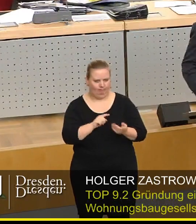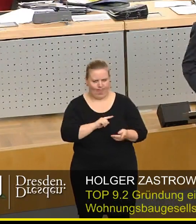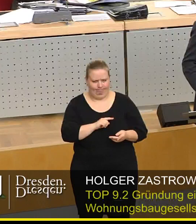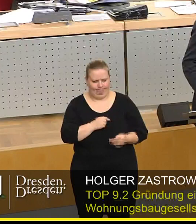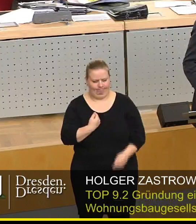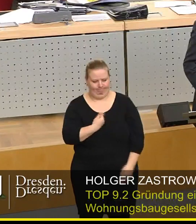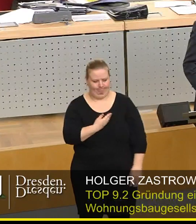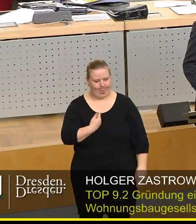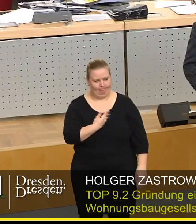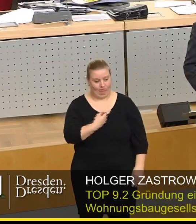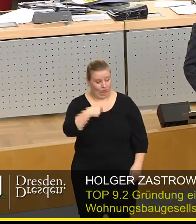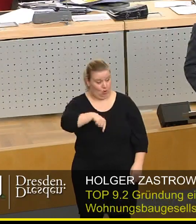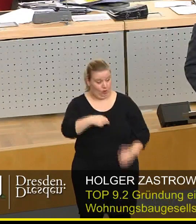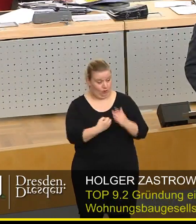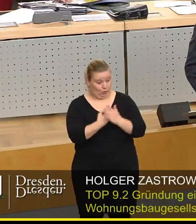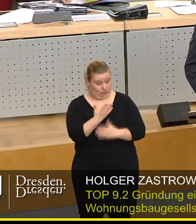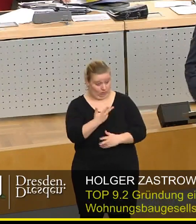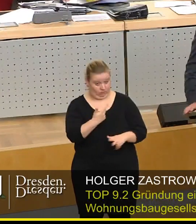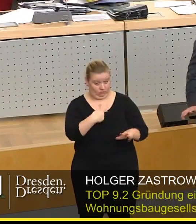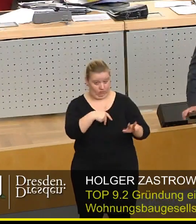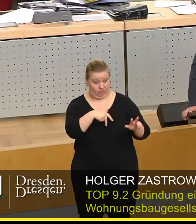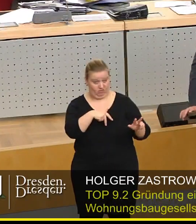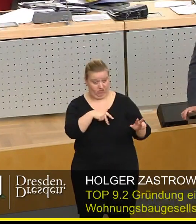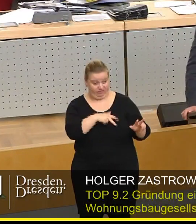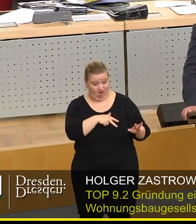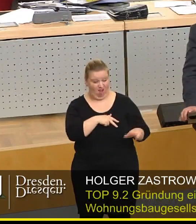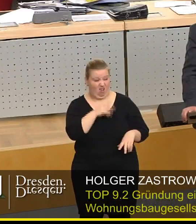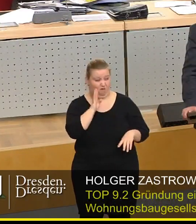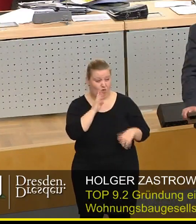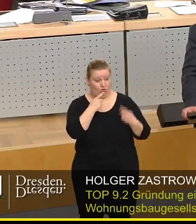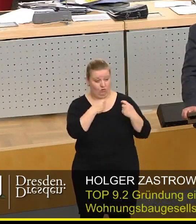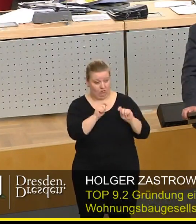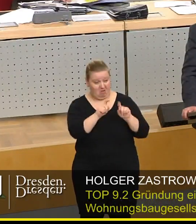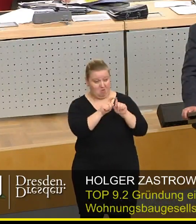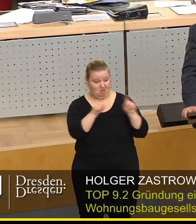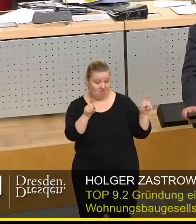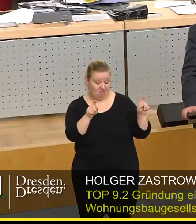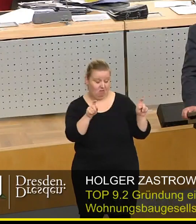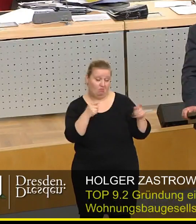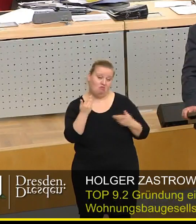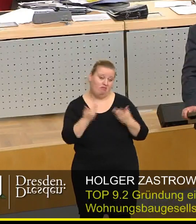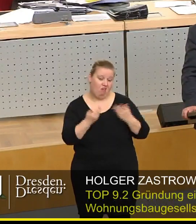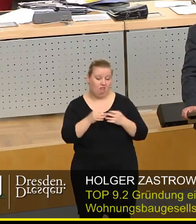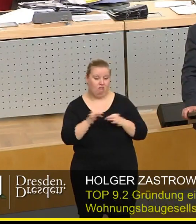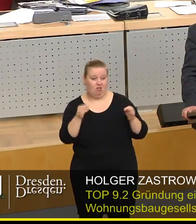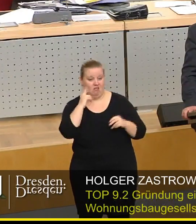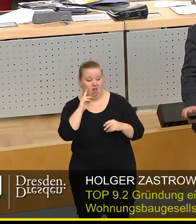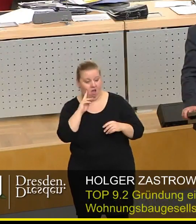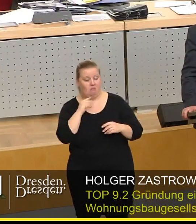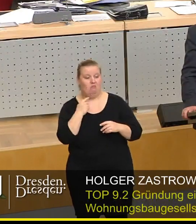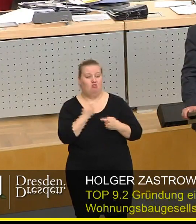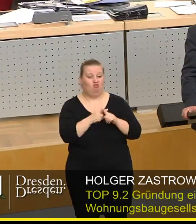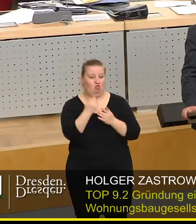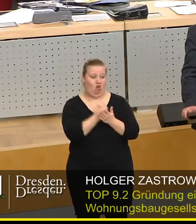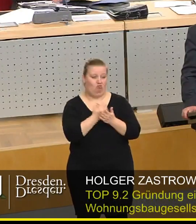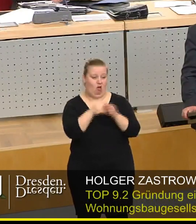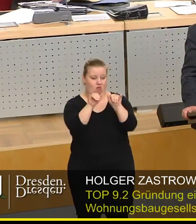das, was Sie heute gründen, ob das überhaupt den Namen Wohnungsbauunternehmen verdient oder ob es nicht eigentlich nur ein Steuersparmodell